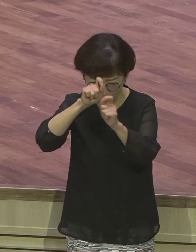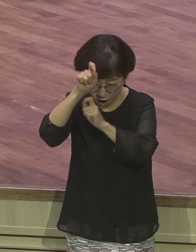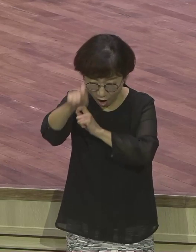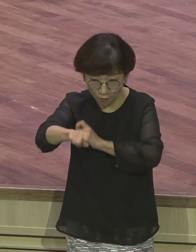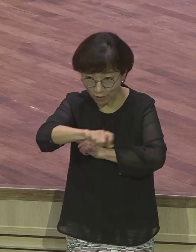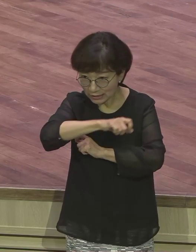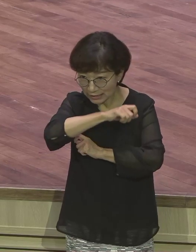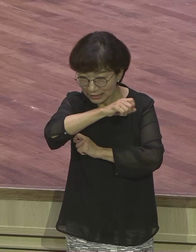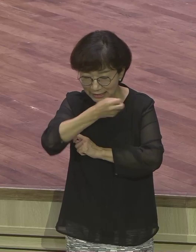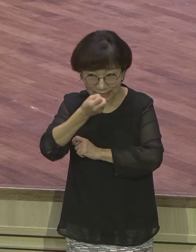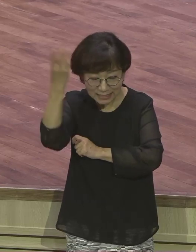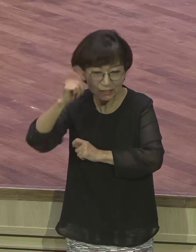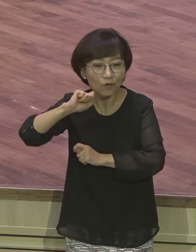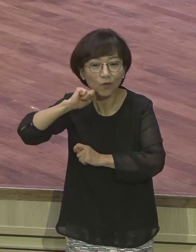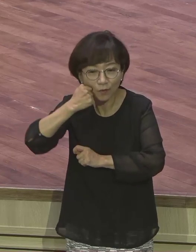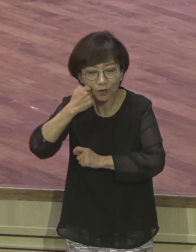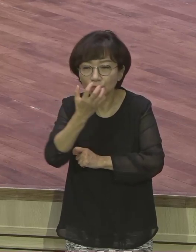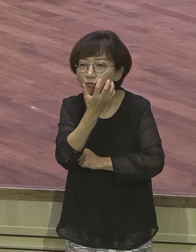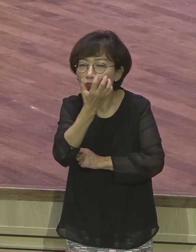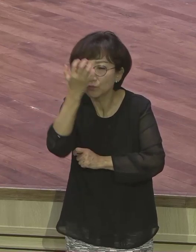단순히 잠을 자다가 꾼 꿈 그 개념이 아니